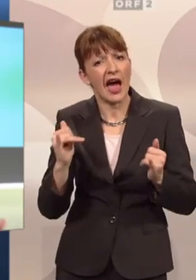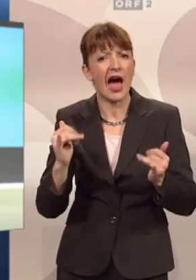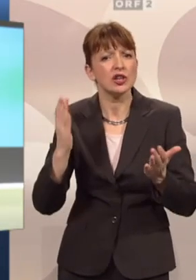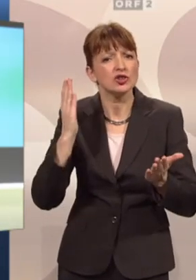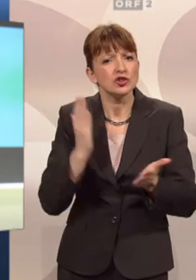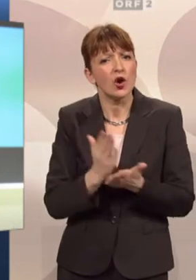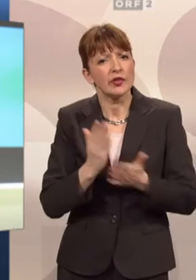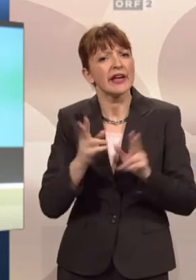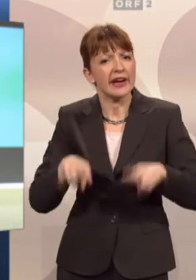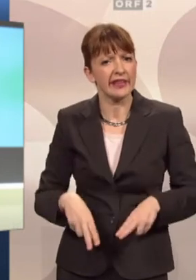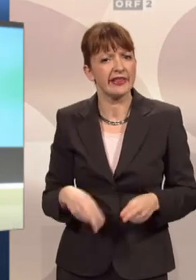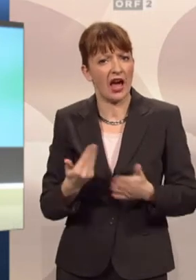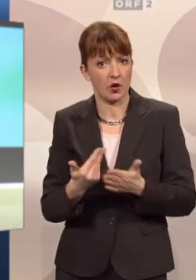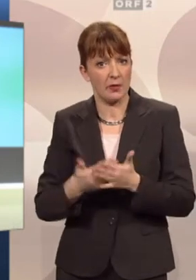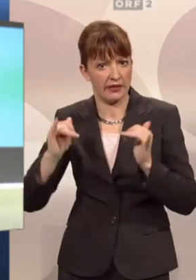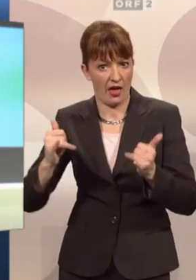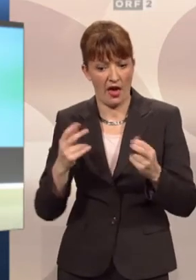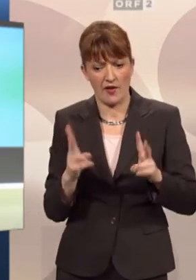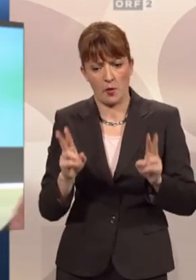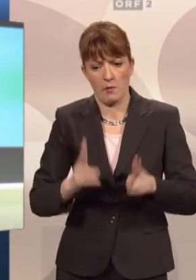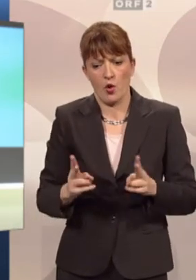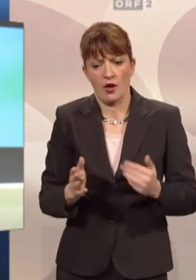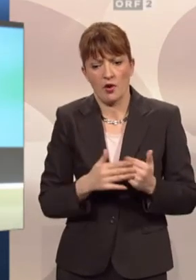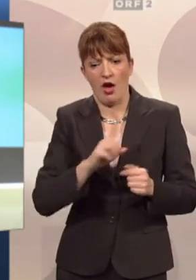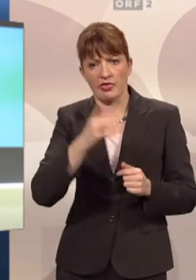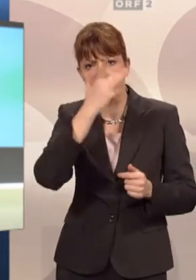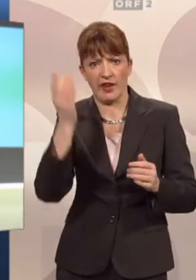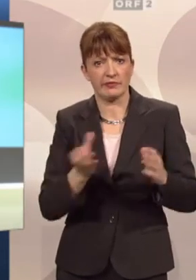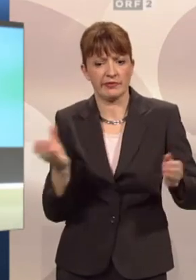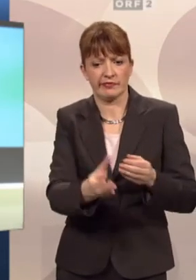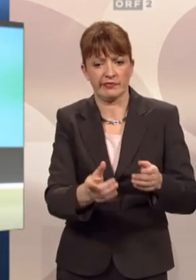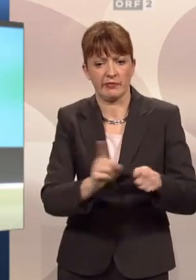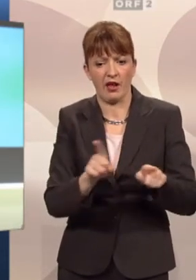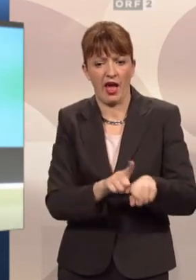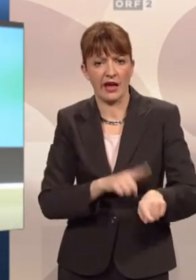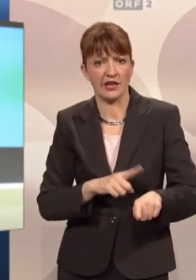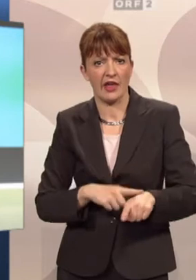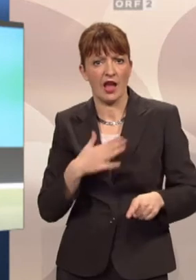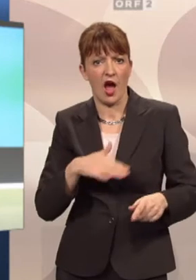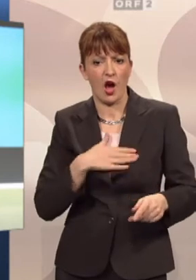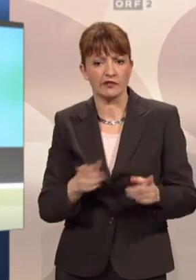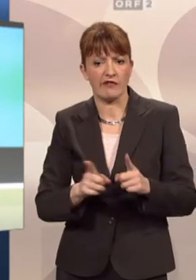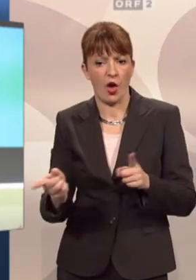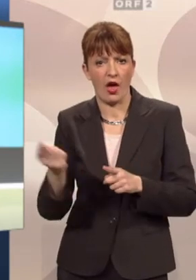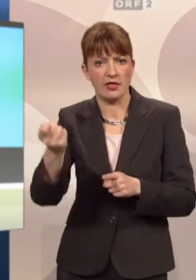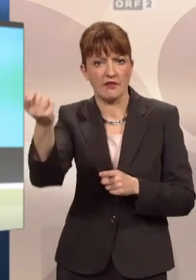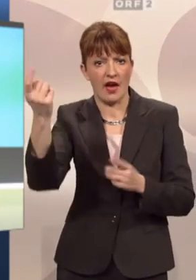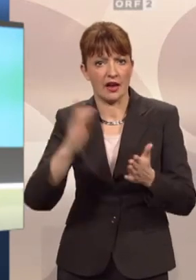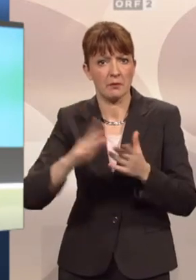richtig argumentiert, es könnte jemand anderer auch tatsächlich gleichzeitig mit diesem Ausweis womit fahren und in einem anderen